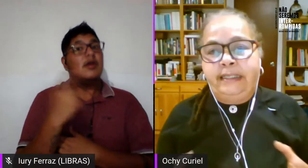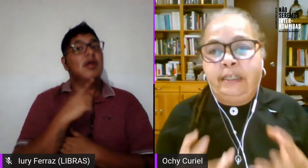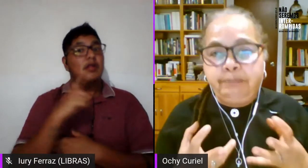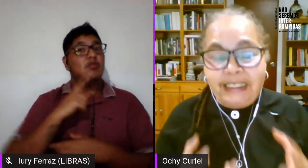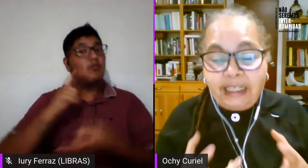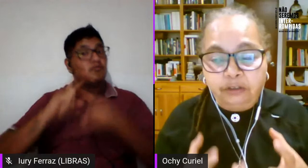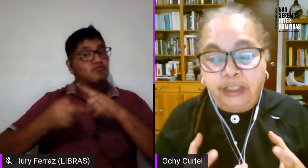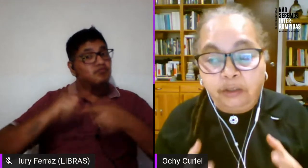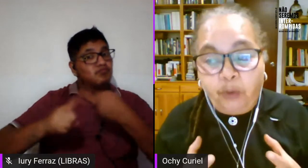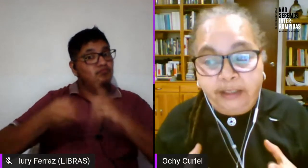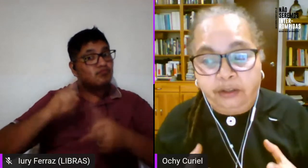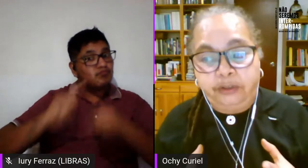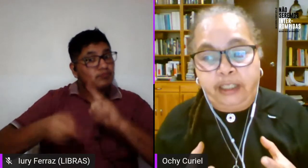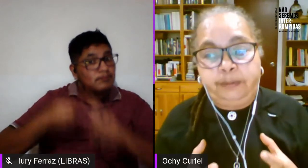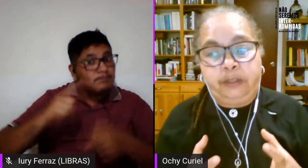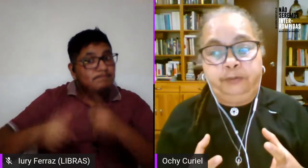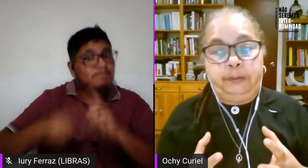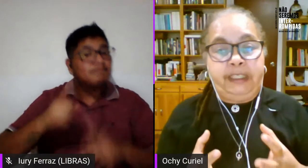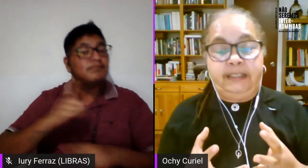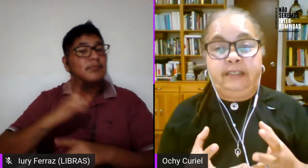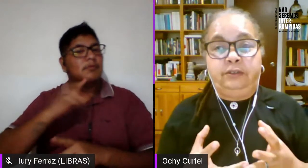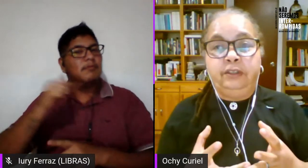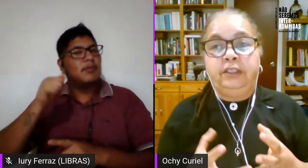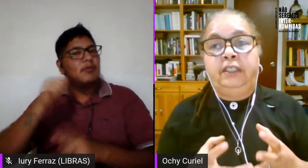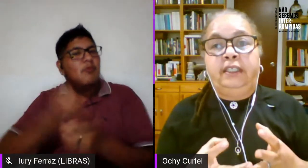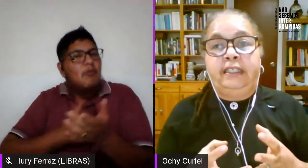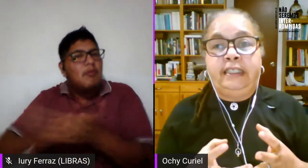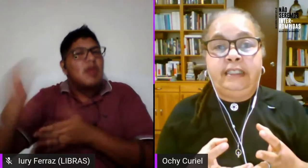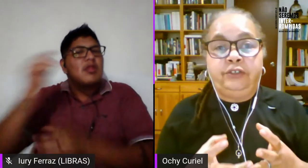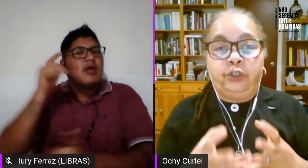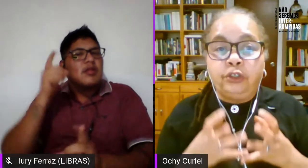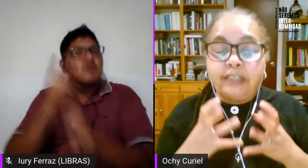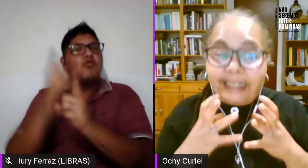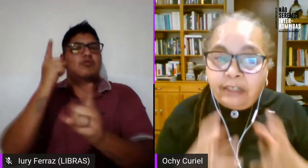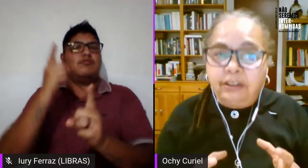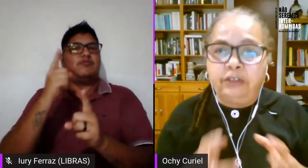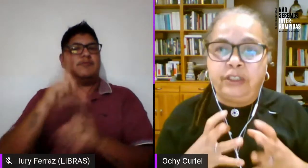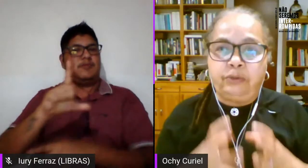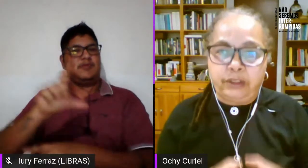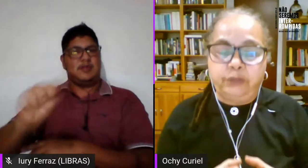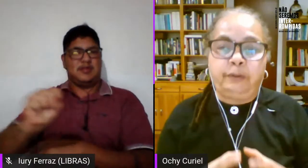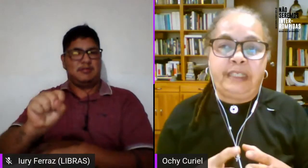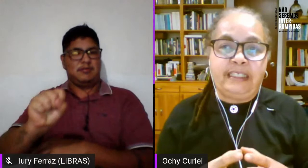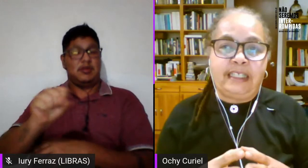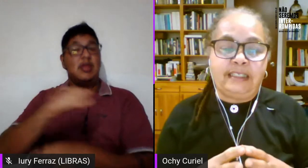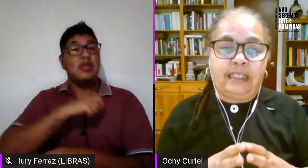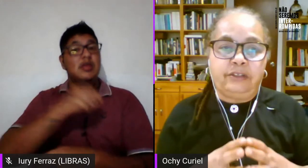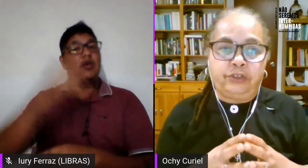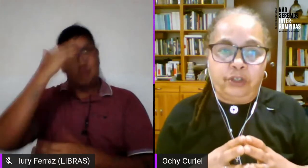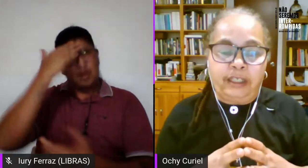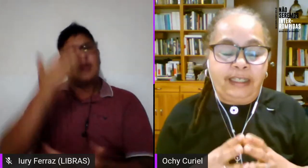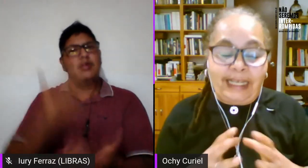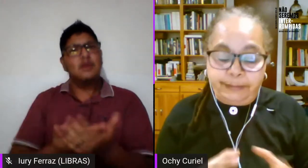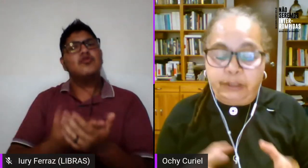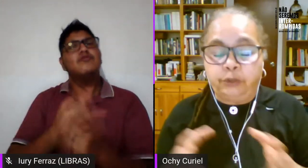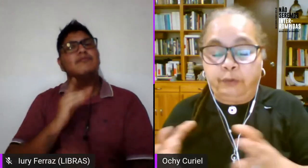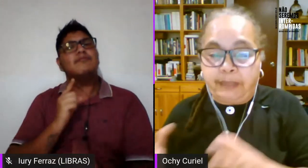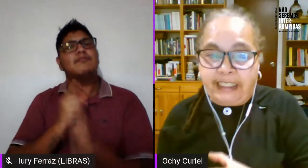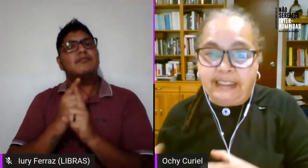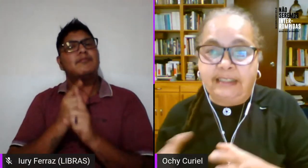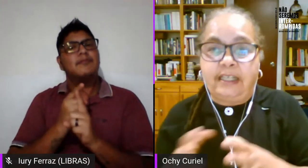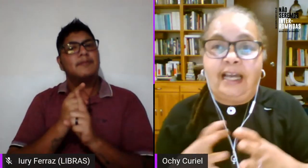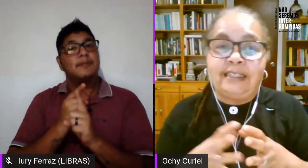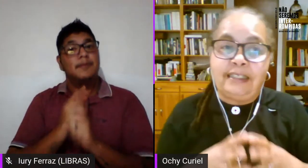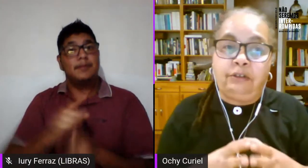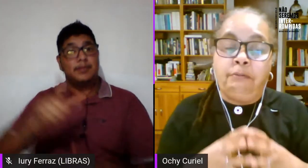y empiezan los encuentros lésbicos feministas y yo creo que los encuentros feministas lésbicos